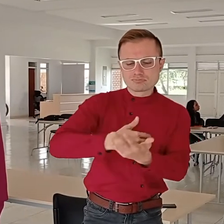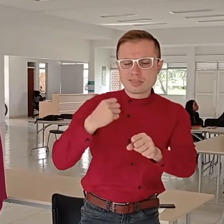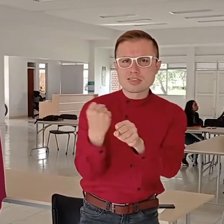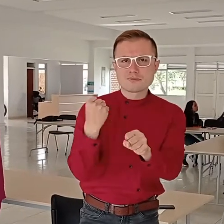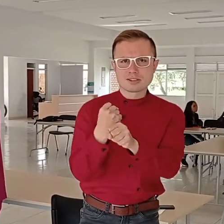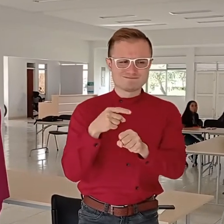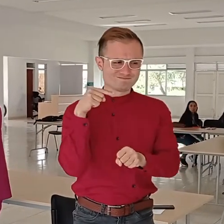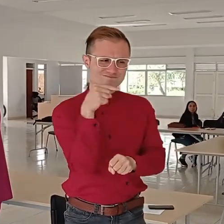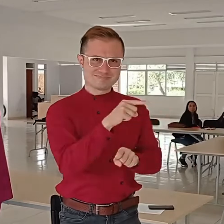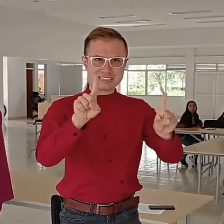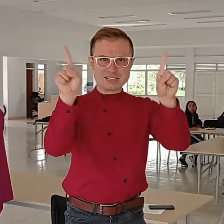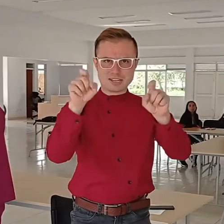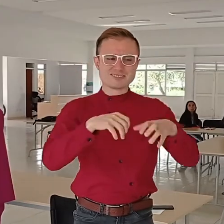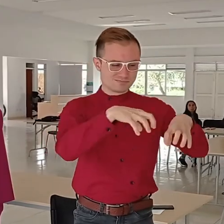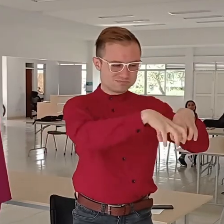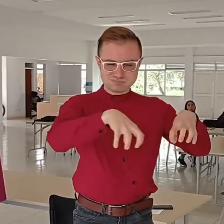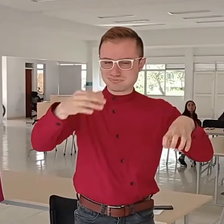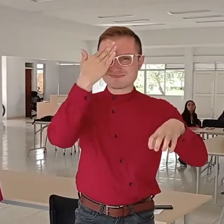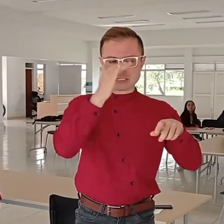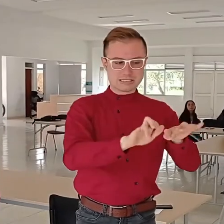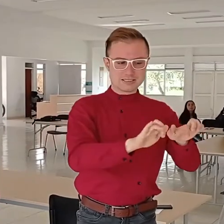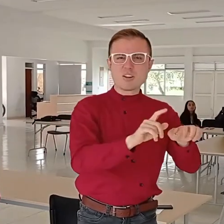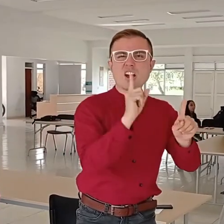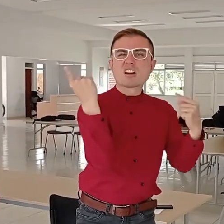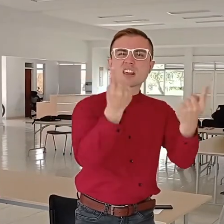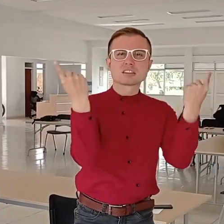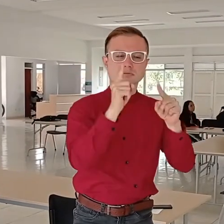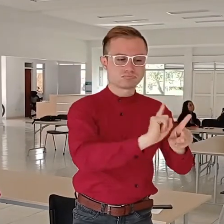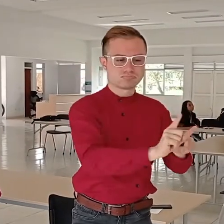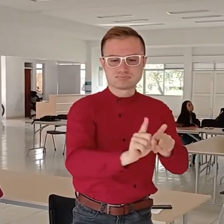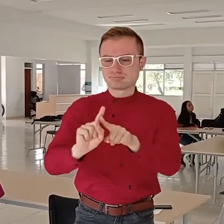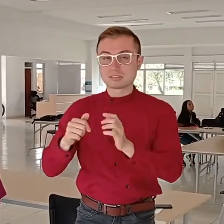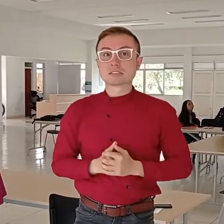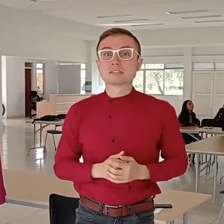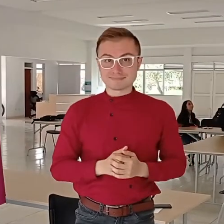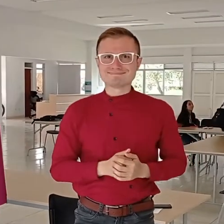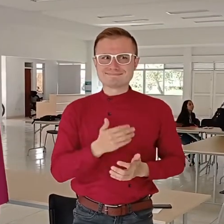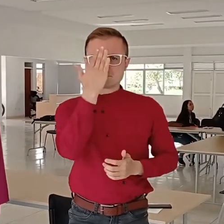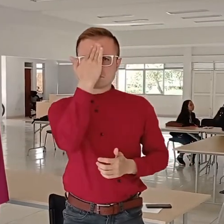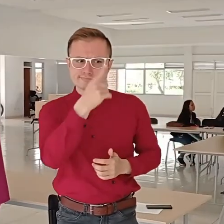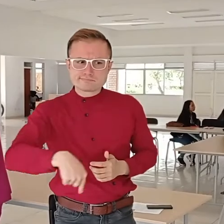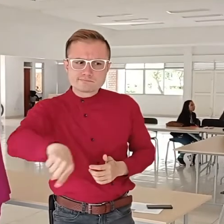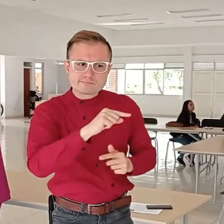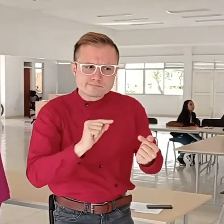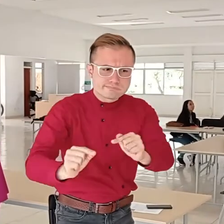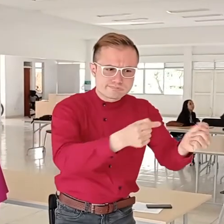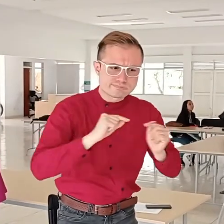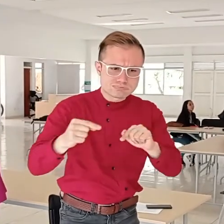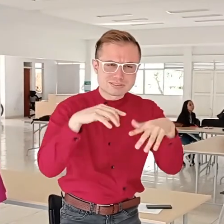Continuamos en esta mesa de trabajo con las diferentes secretarías. Sabemos que estas discusiones no son un tema fácil.